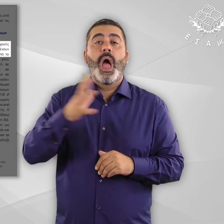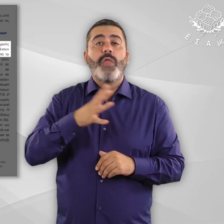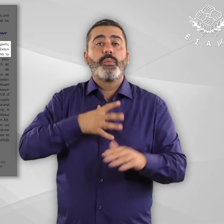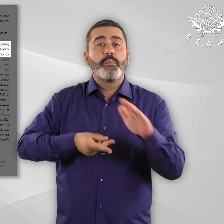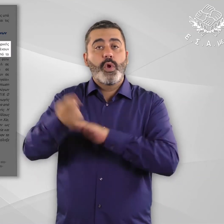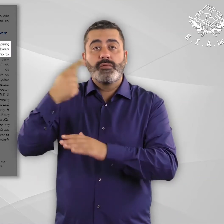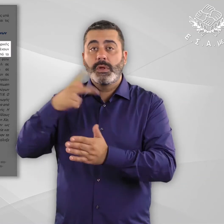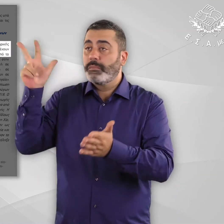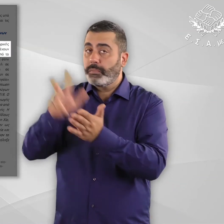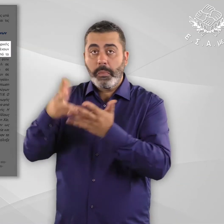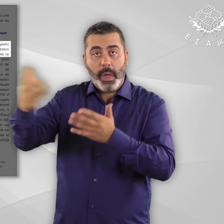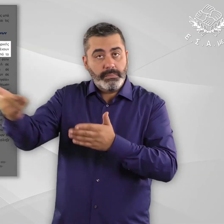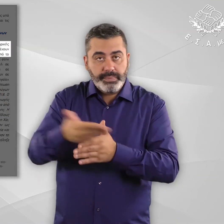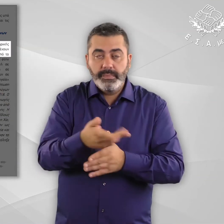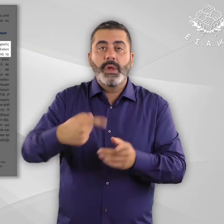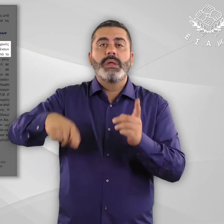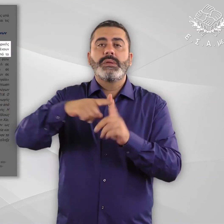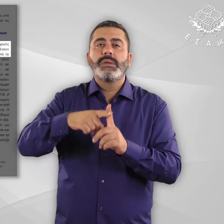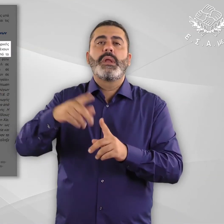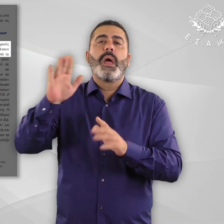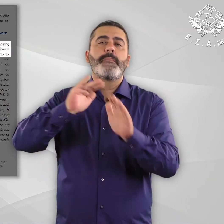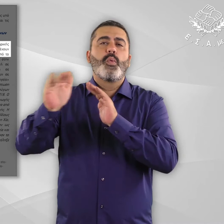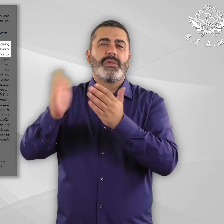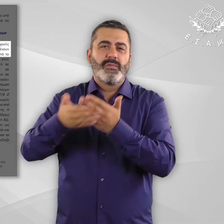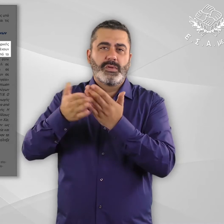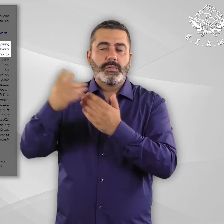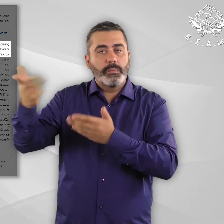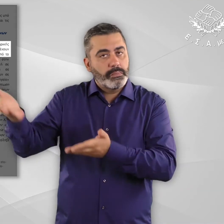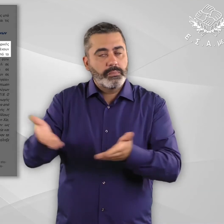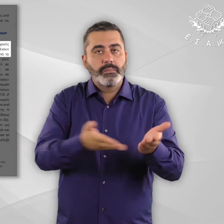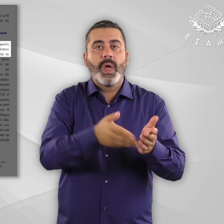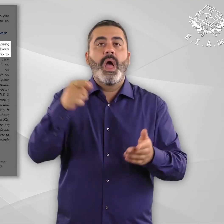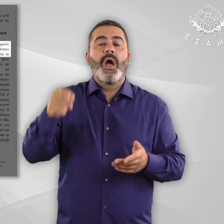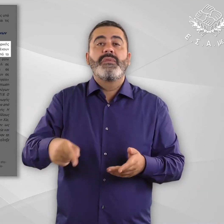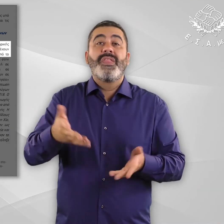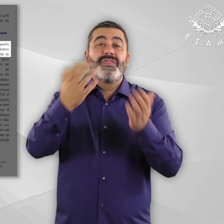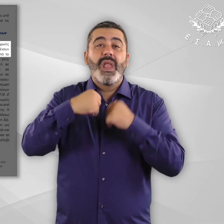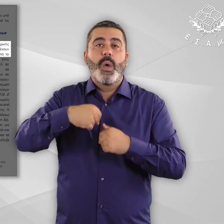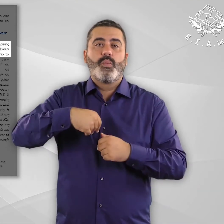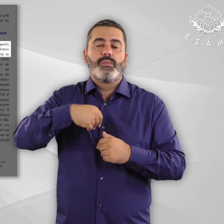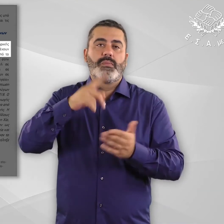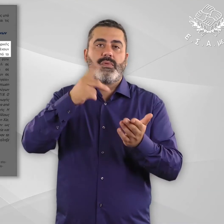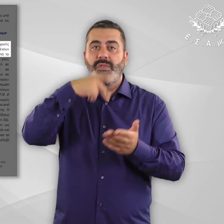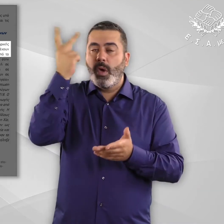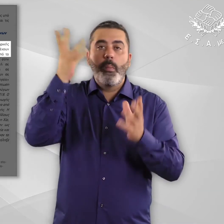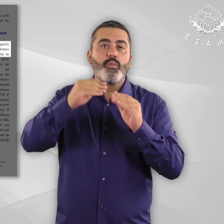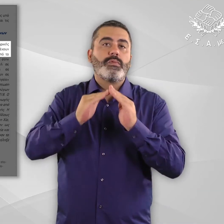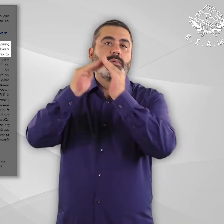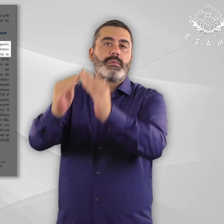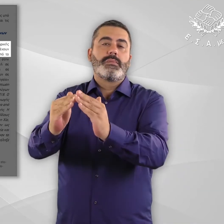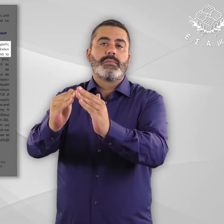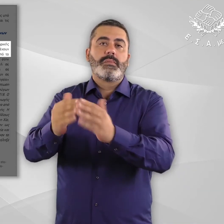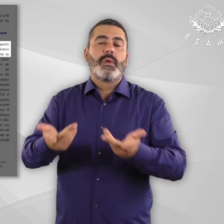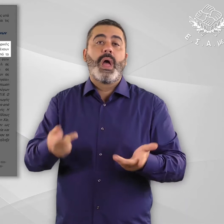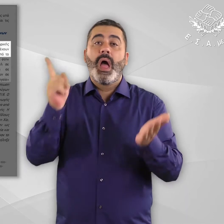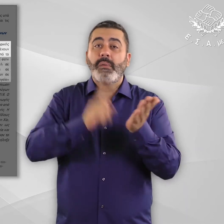δικαιοχή επικουρικής προστασίας, αντίθετα με τους αιτούντες άσυλο, δεν έχουν νομοθετικά κατοχυρωμένο δικαίωμα σε παροχή